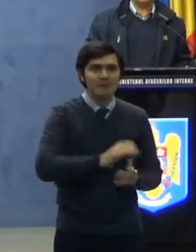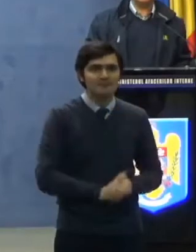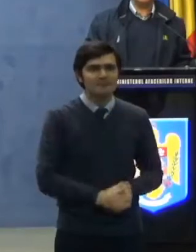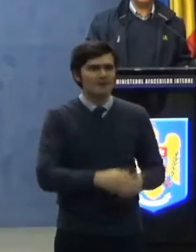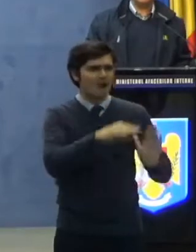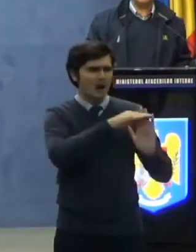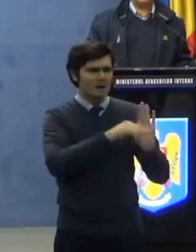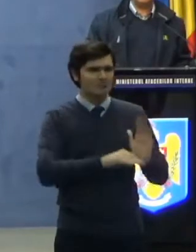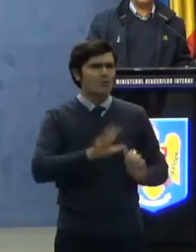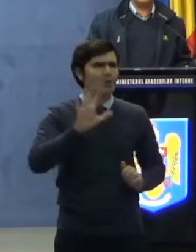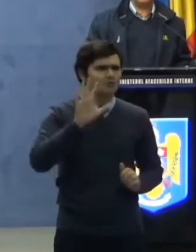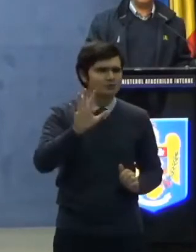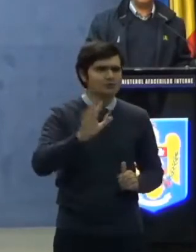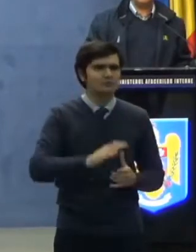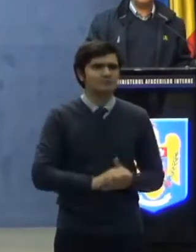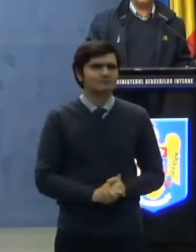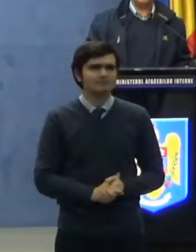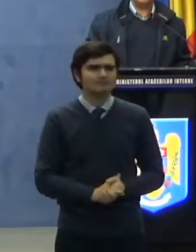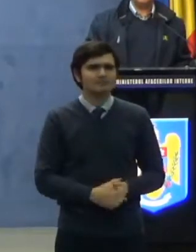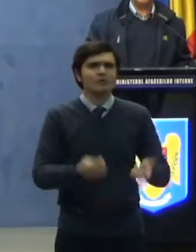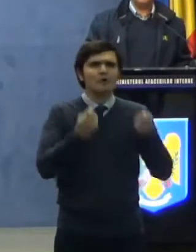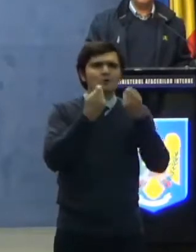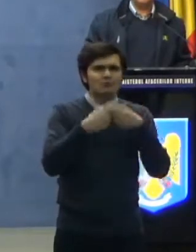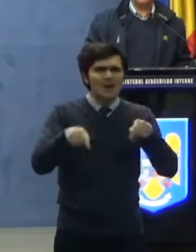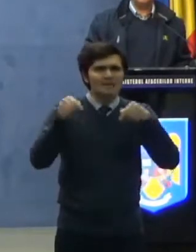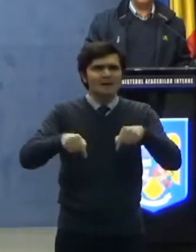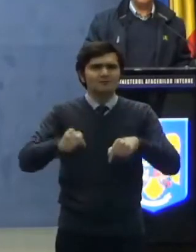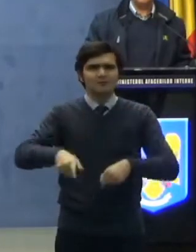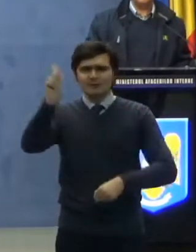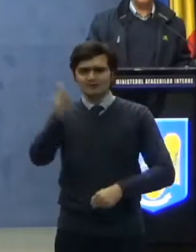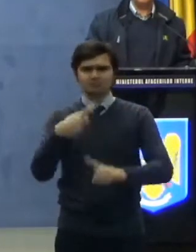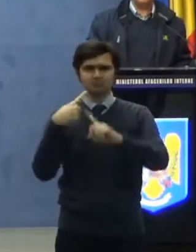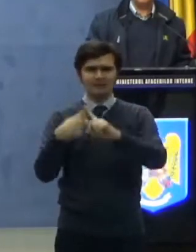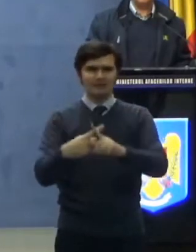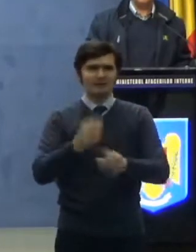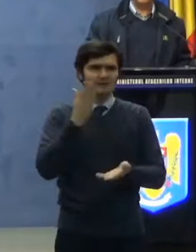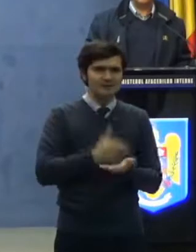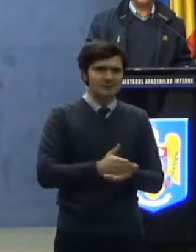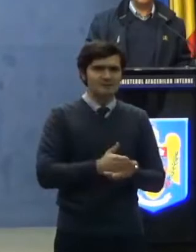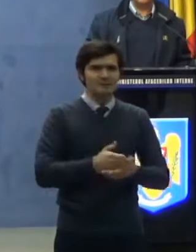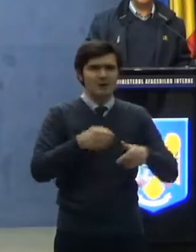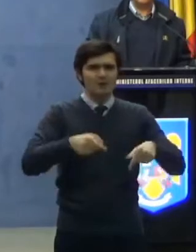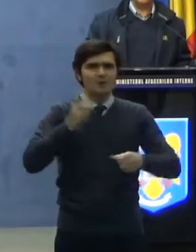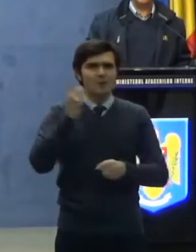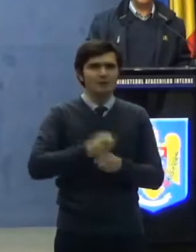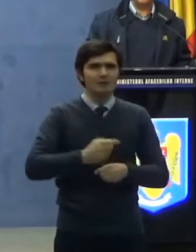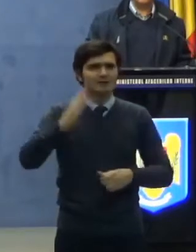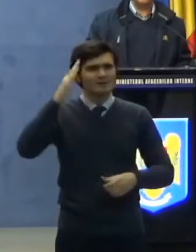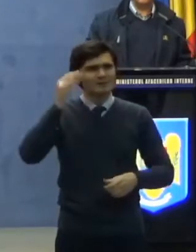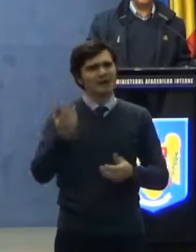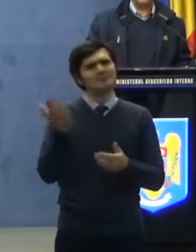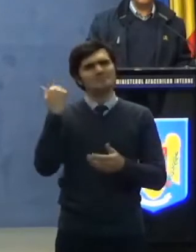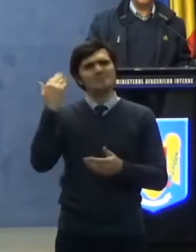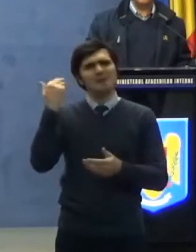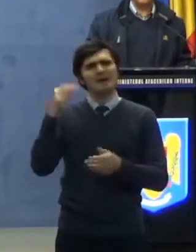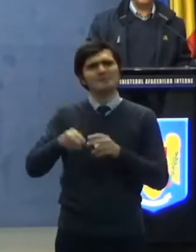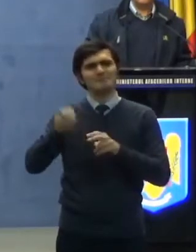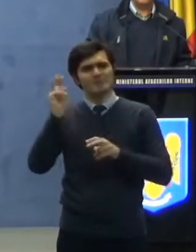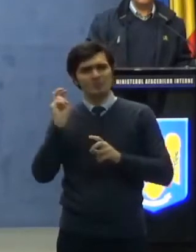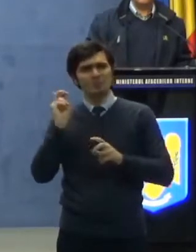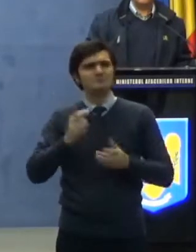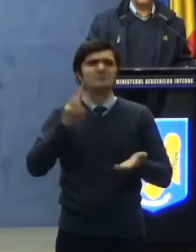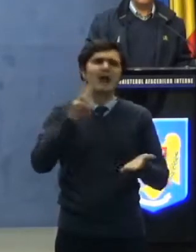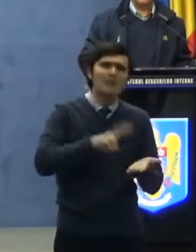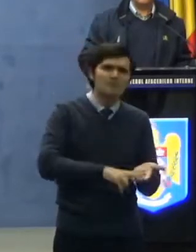5. Toate restricțiile stabilite prin ordonanțe militare precedente se aplică în mod